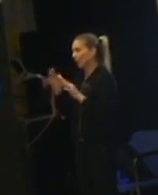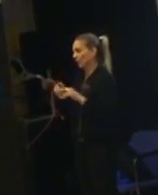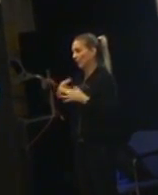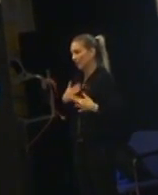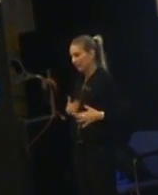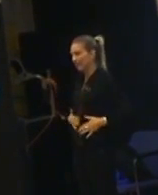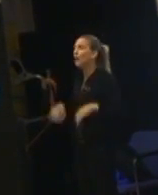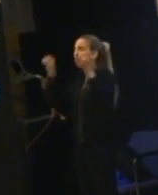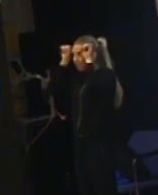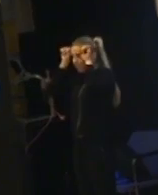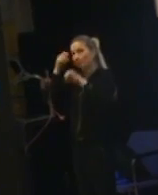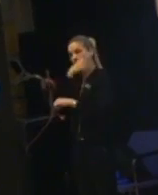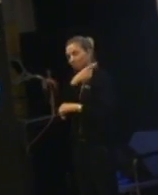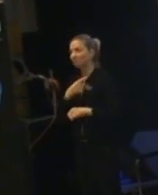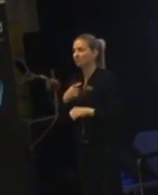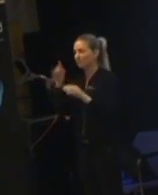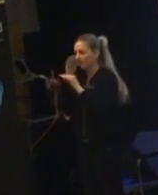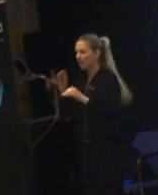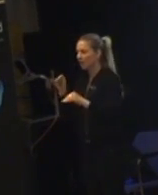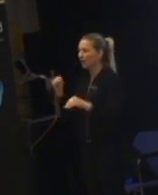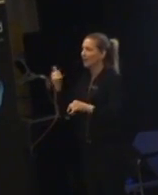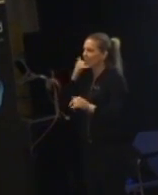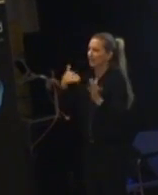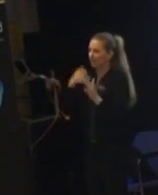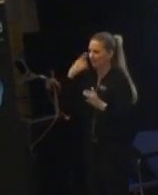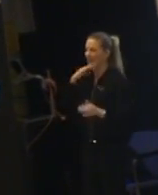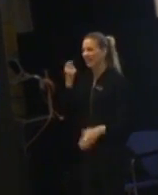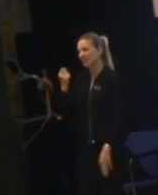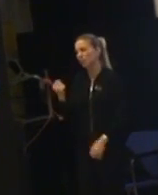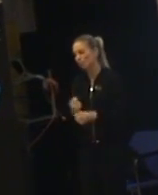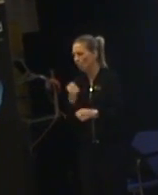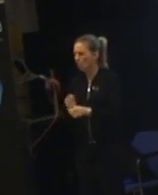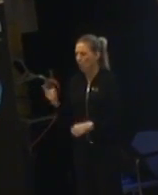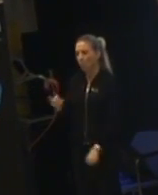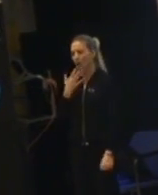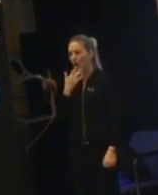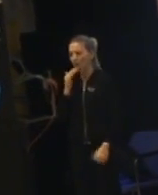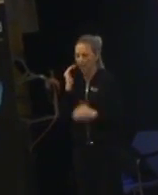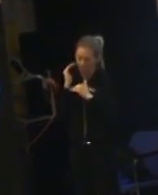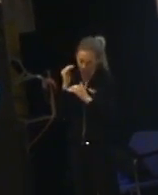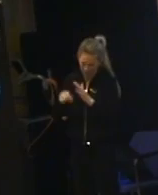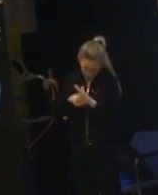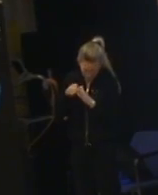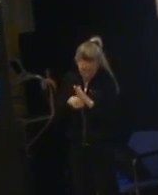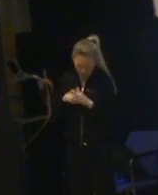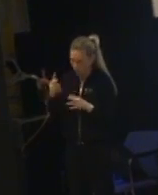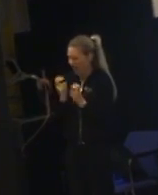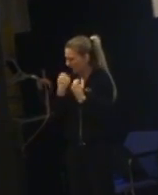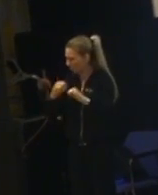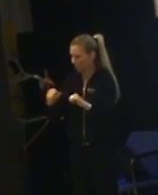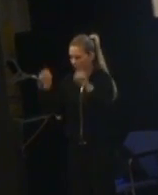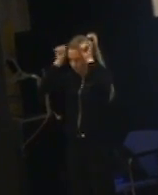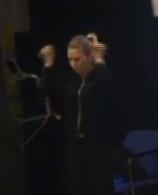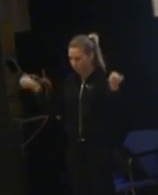Pippe Långström, hon är ju den där typen som lärarna kan ringa hemma om. det är lite jobbigt att hon pratar oavbrutet. Hon är energisk, hon är överallt. Och hennes